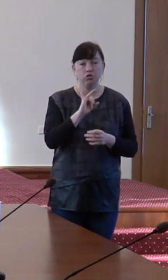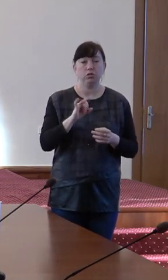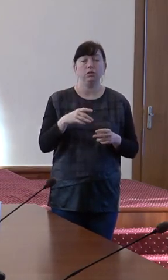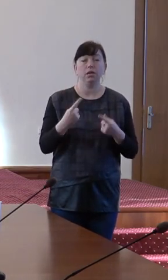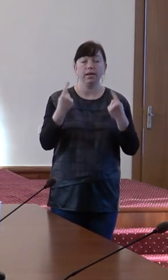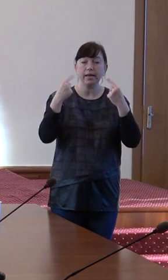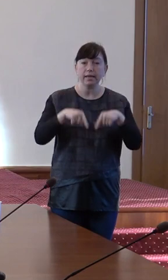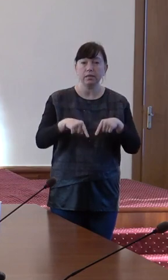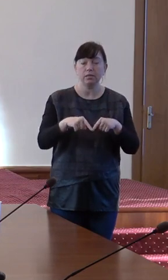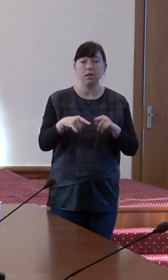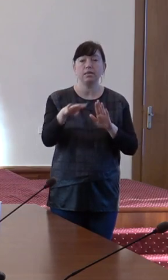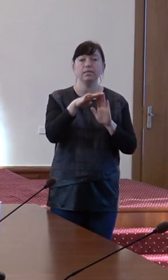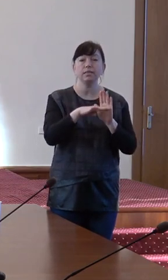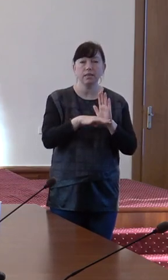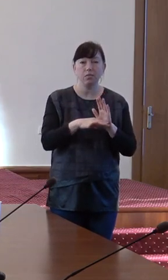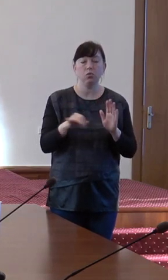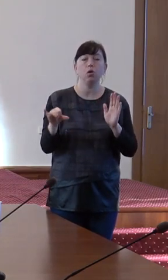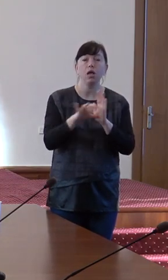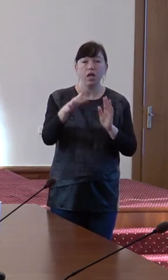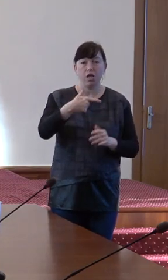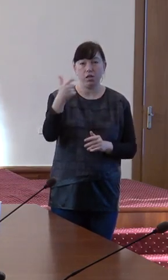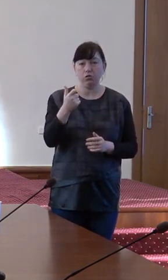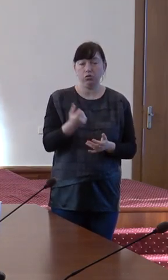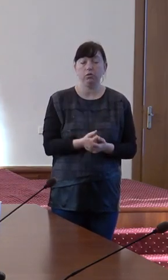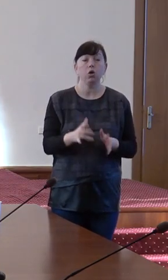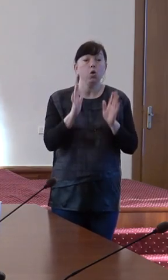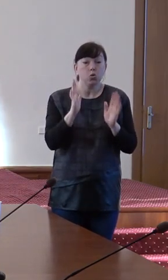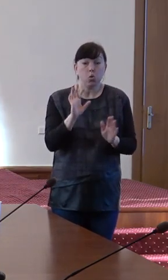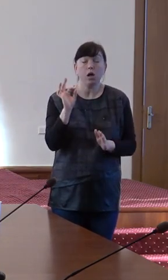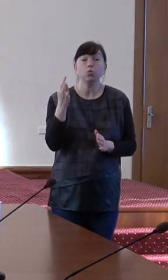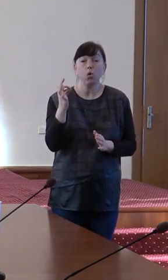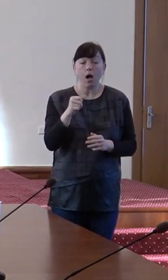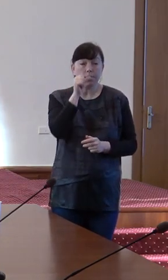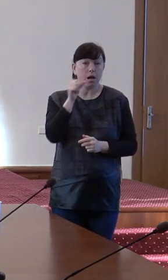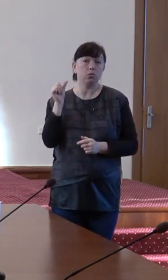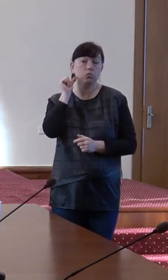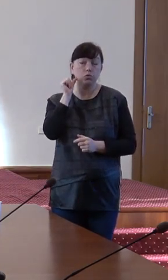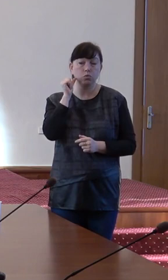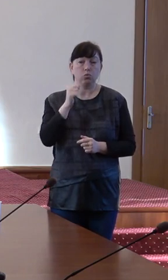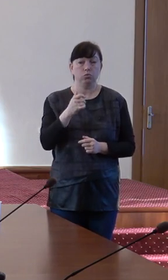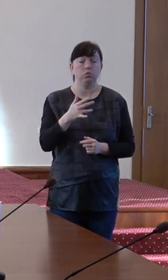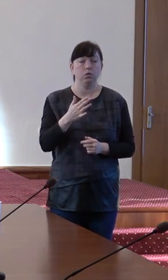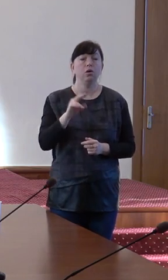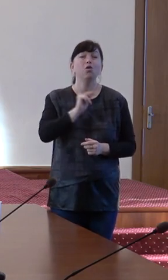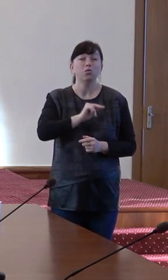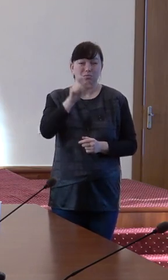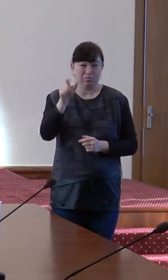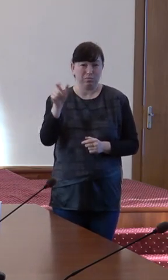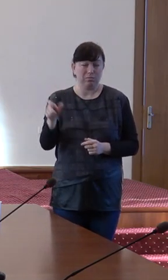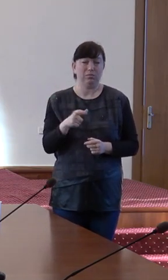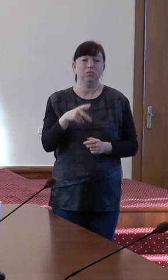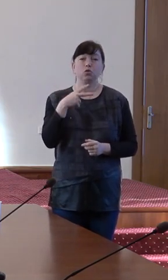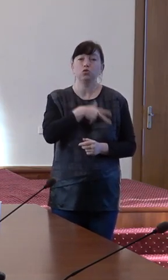sistemului energetic. Doar în toamna anului trecut, colegii mei, asistenți sociali